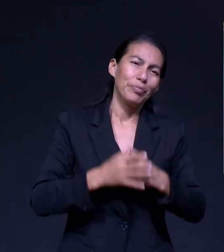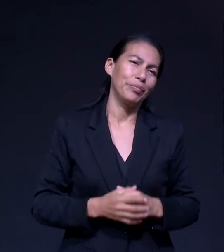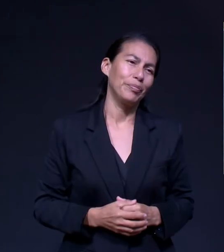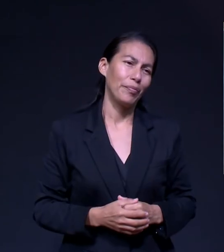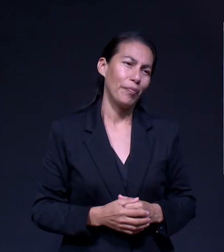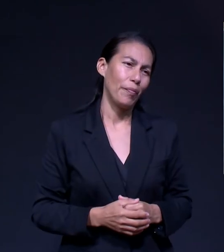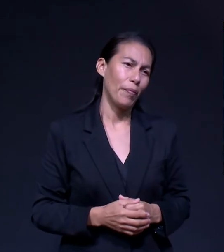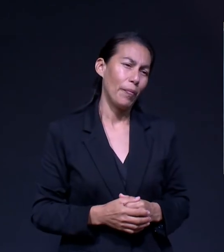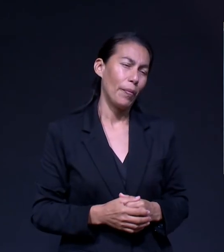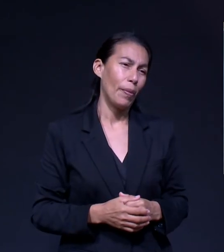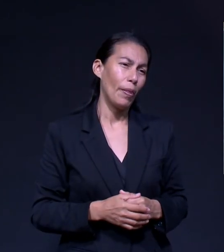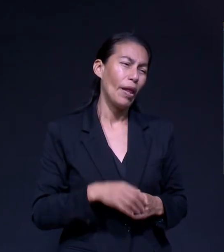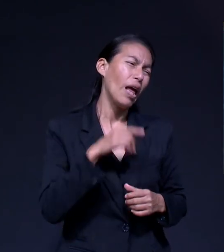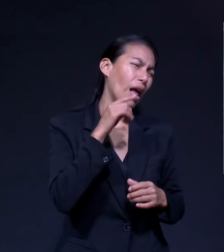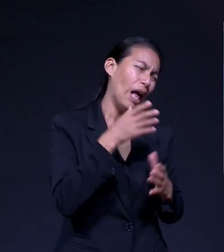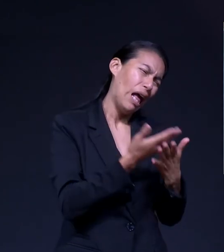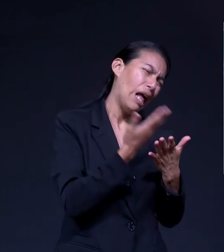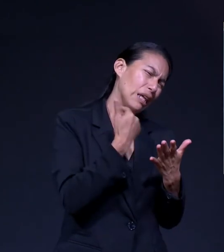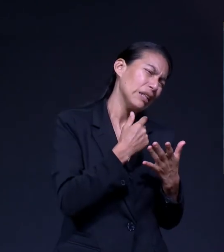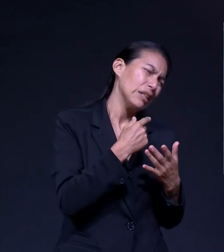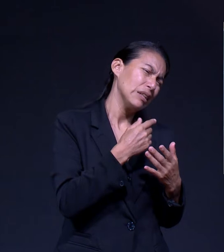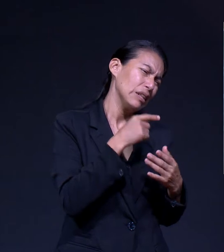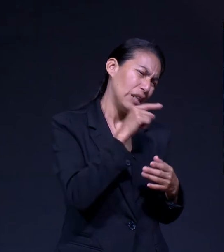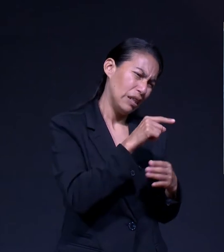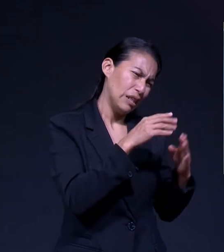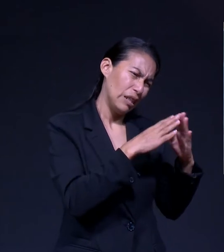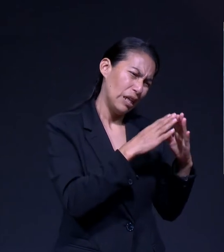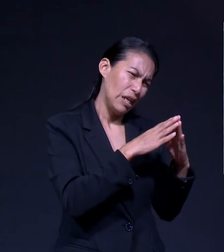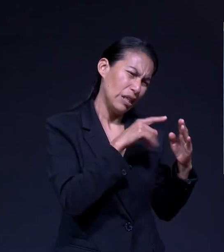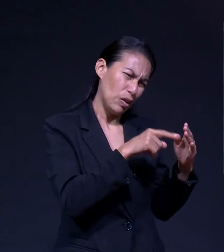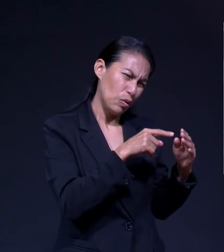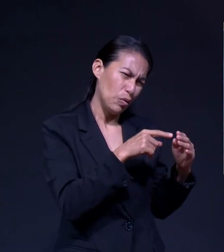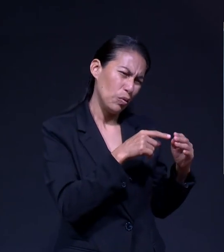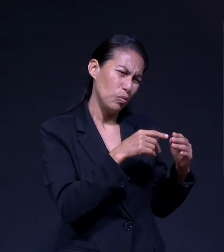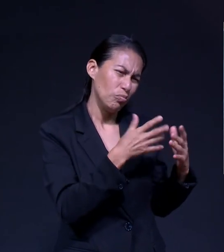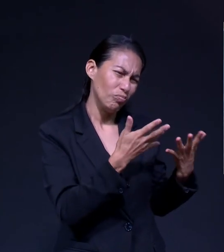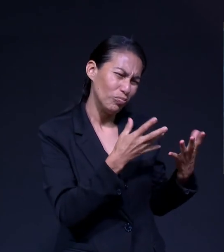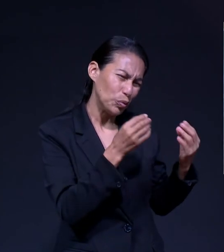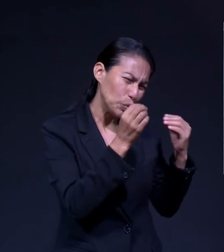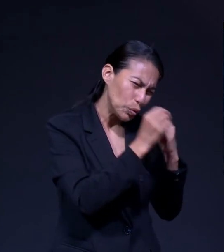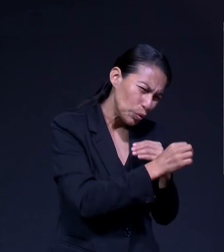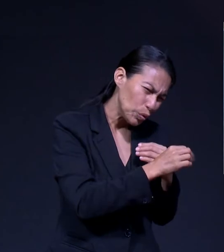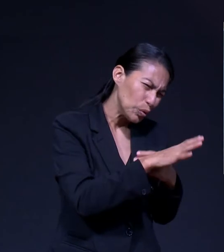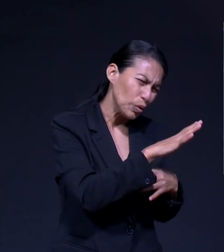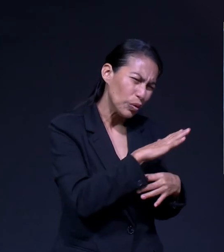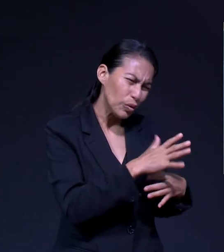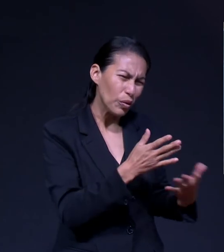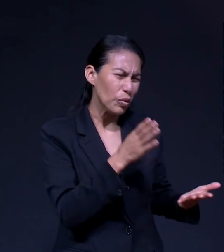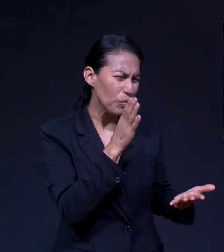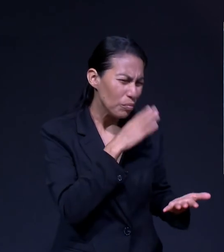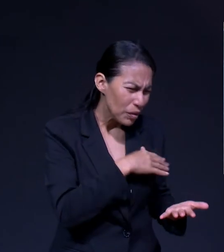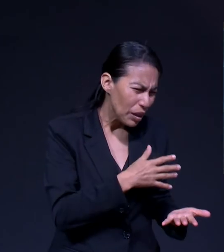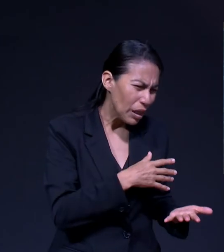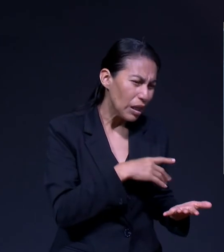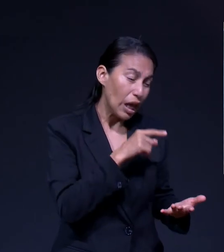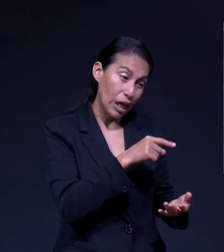En ese edificio Húmedo Oscuro Y demás Estaba de por medio Inclusive la salud Y la vida De ustedes